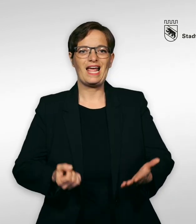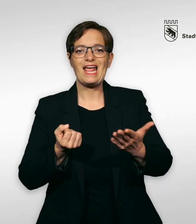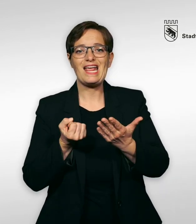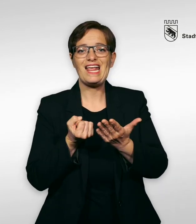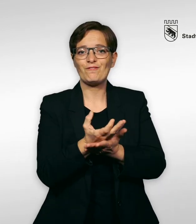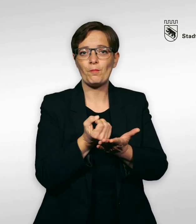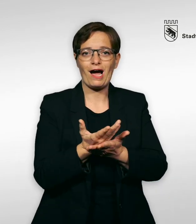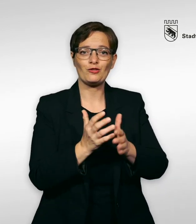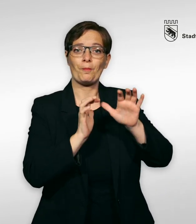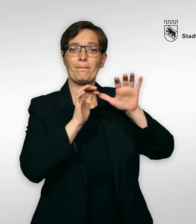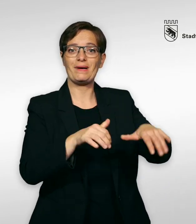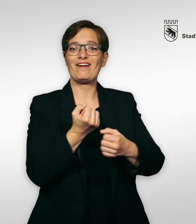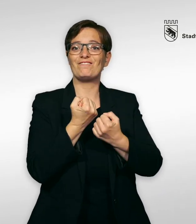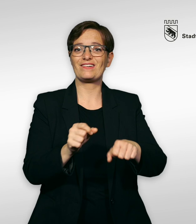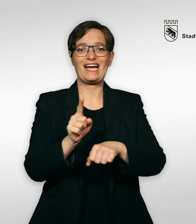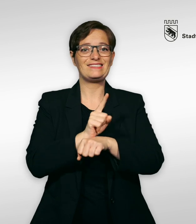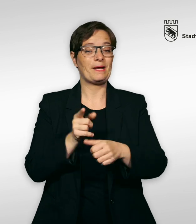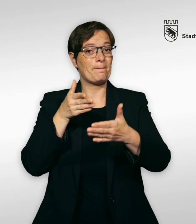Informationen zur Berner Freizeit Barrierefrei